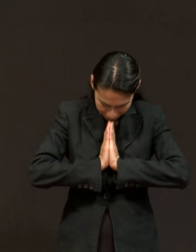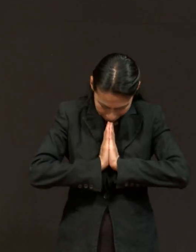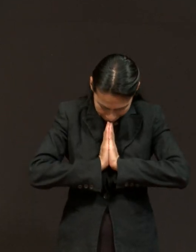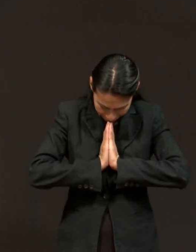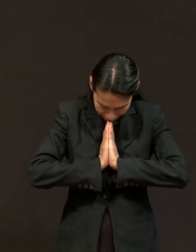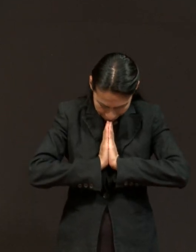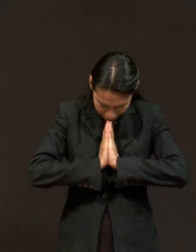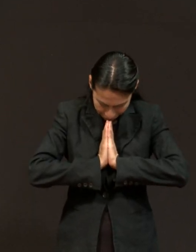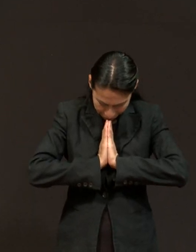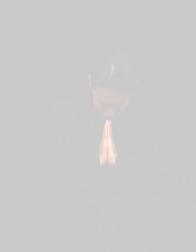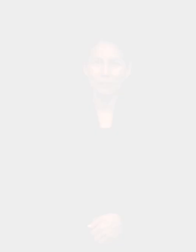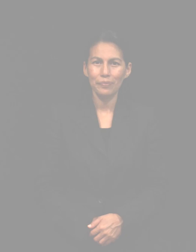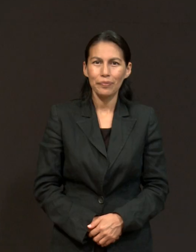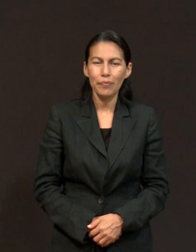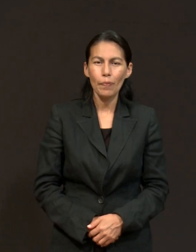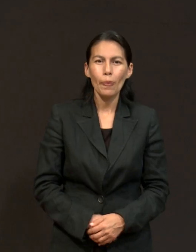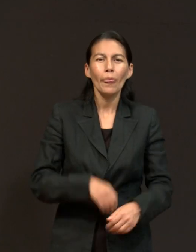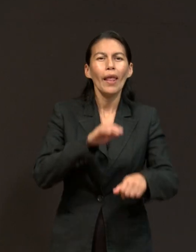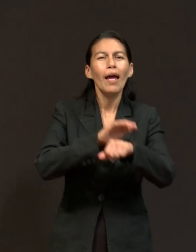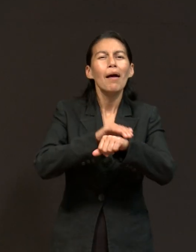soy mes, impossible. Mucho Queridos amigos,